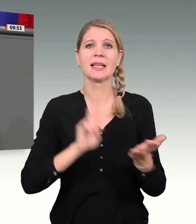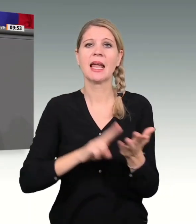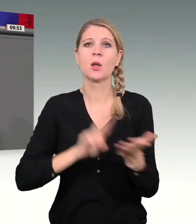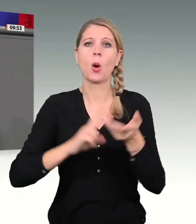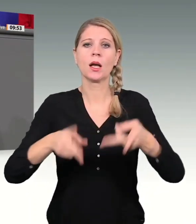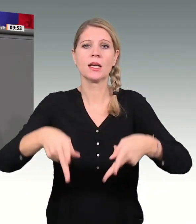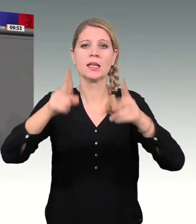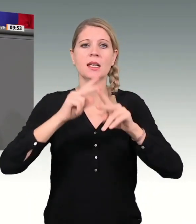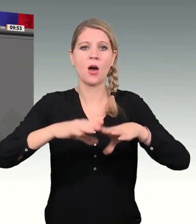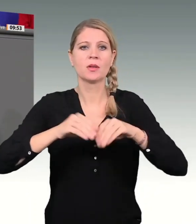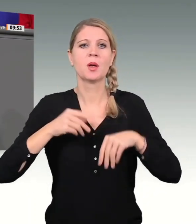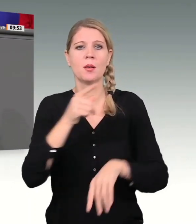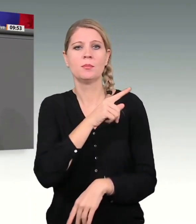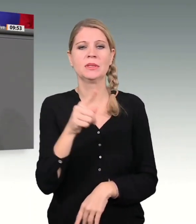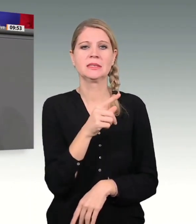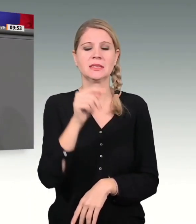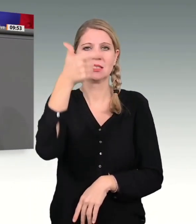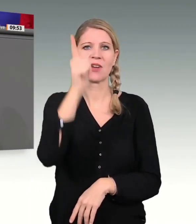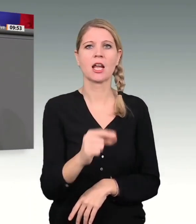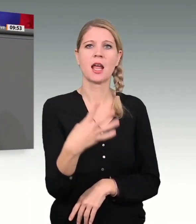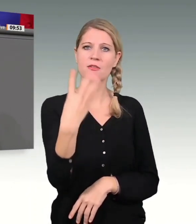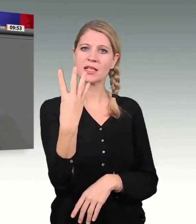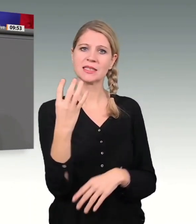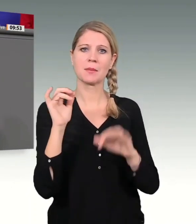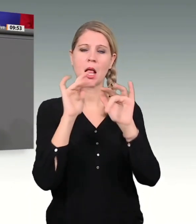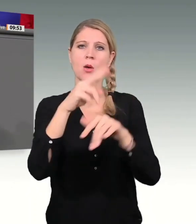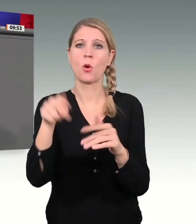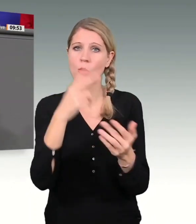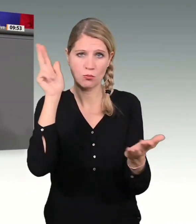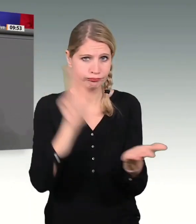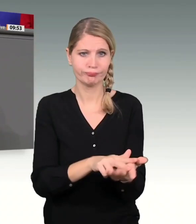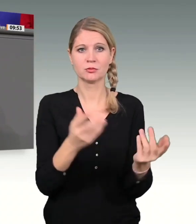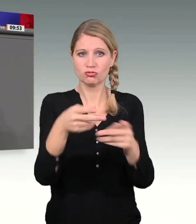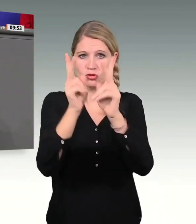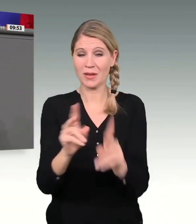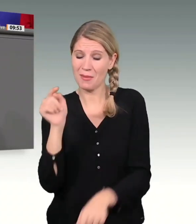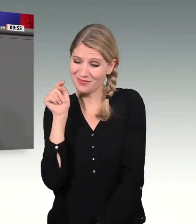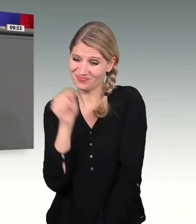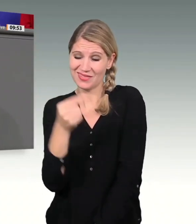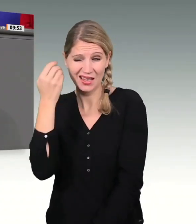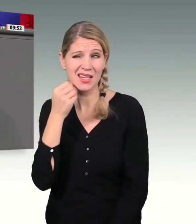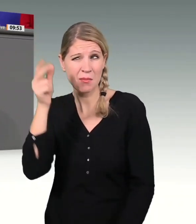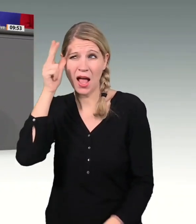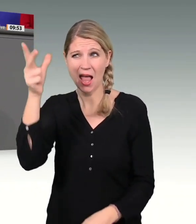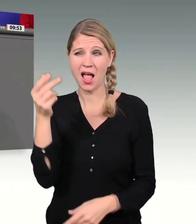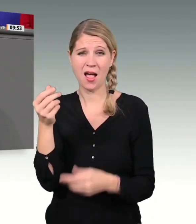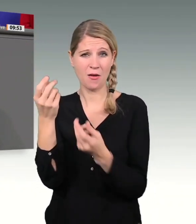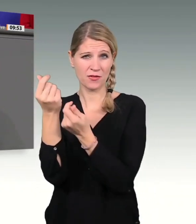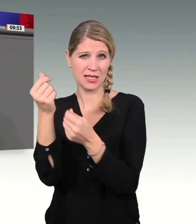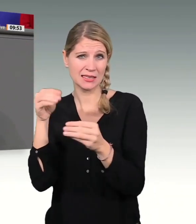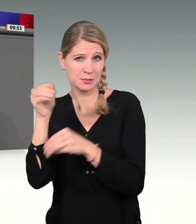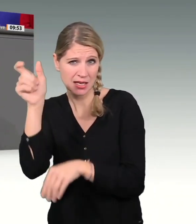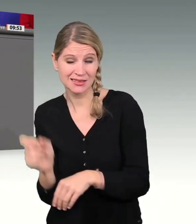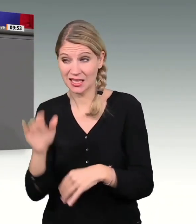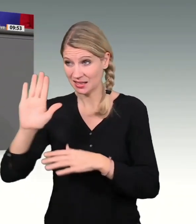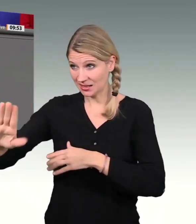Milliarden Euro beschlossen. Aber das, sehr geehrter Herr Finanzminister, das, was Sie jetzt vorhaben,